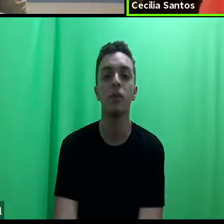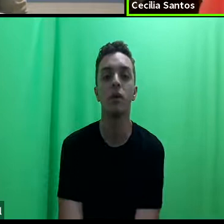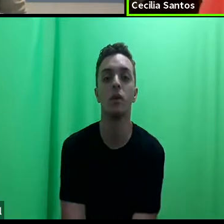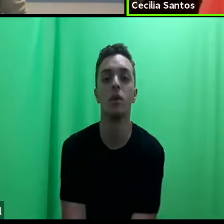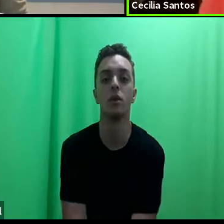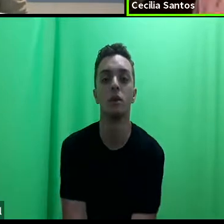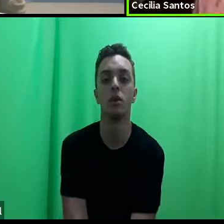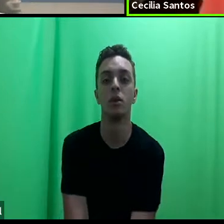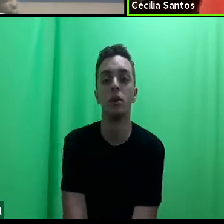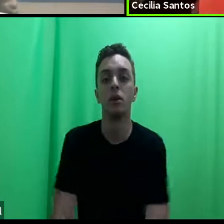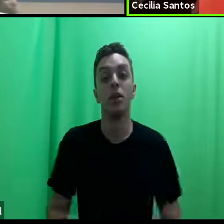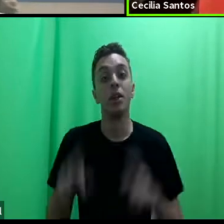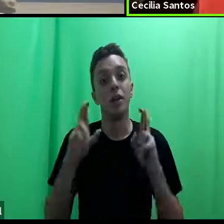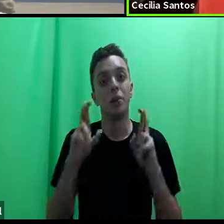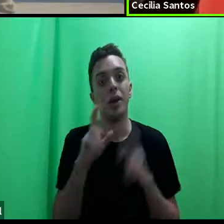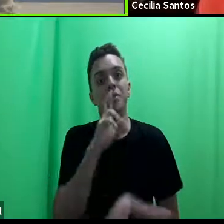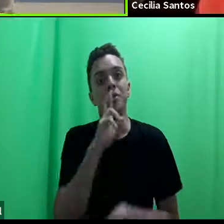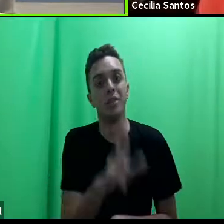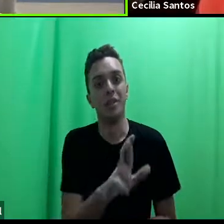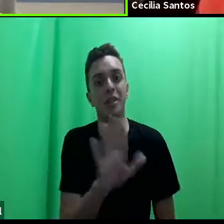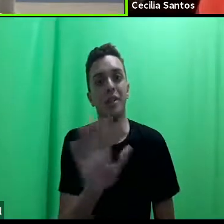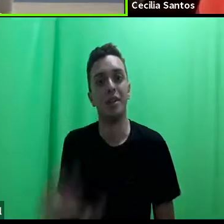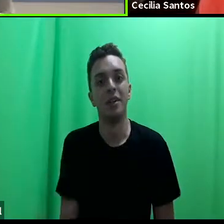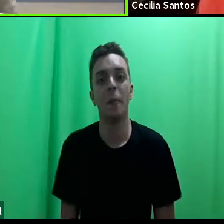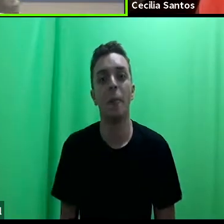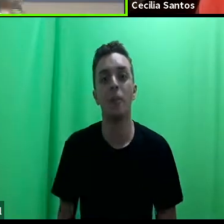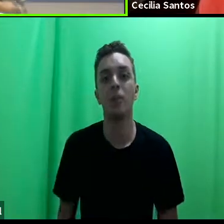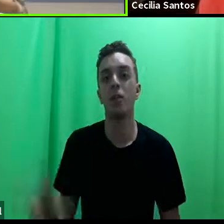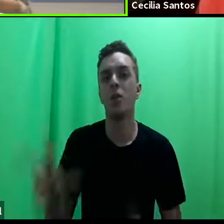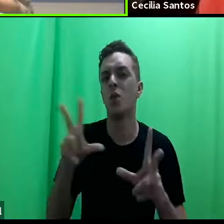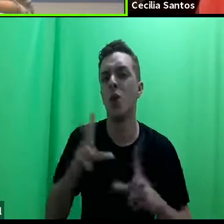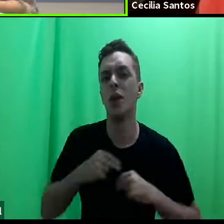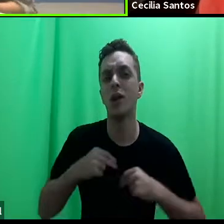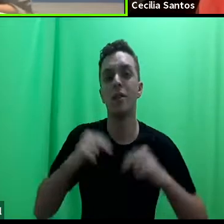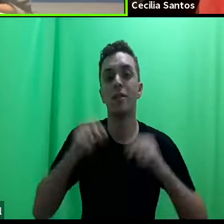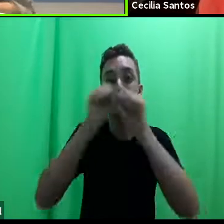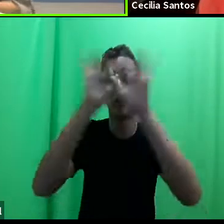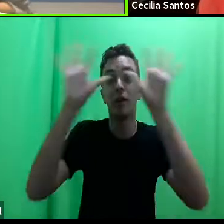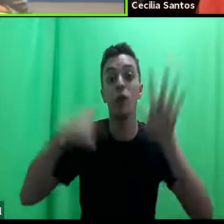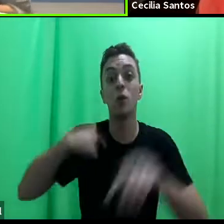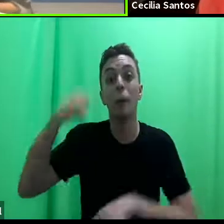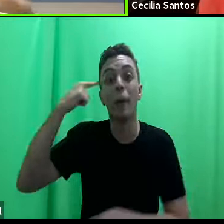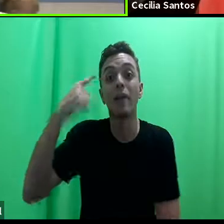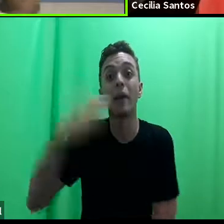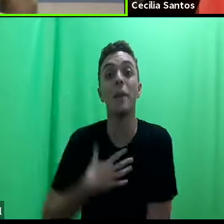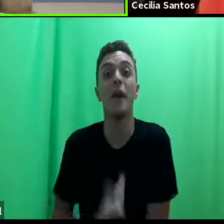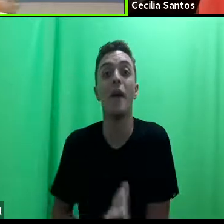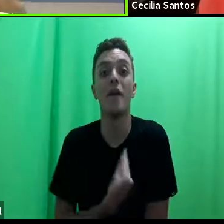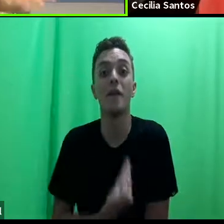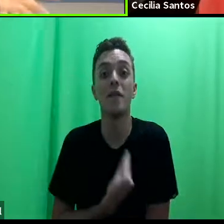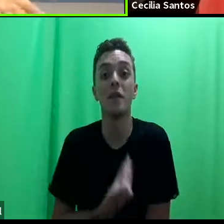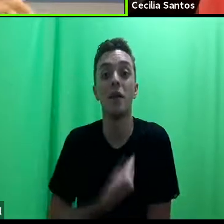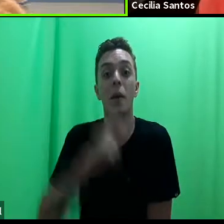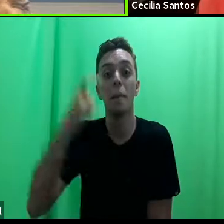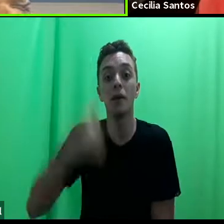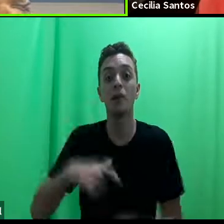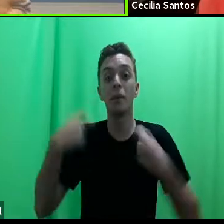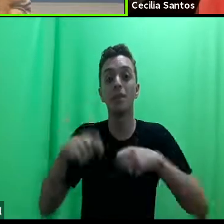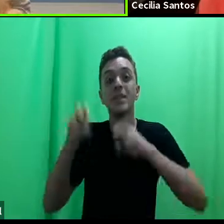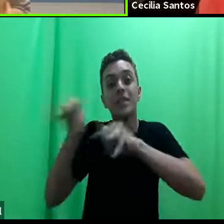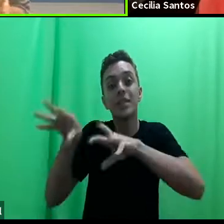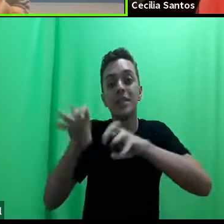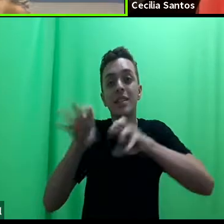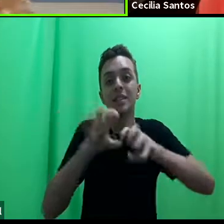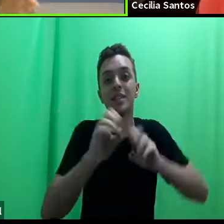Eu espero que tenha sido clara. Não, foi claríssimo. Eu estou aqui pensando na minha vida como pessoa que tem que ensinar o manual de